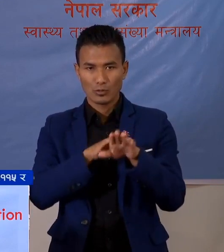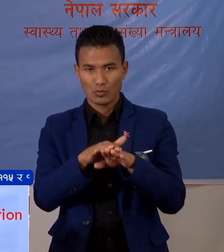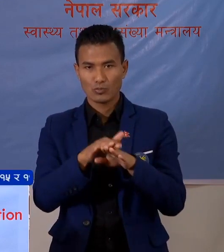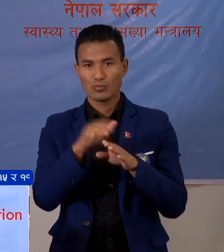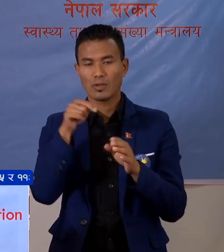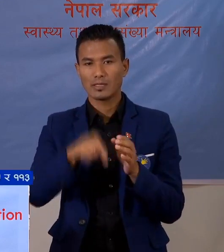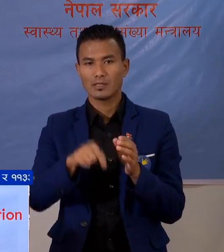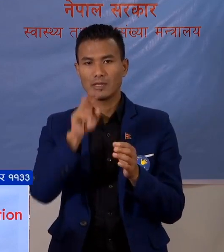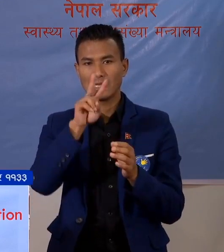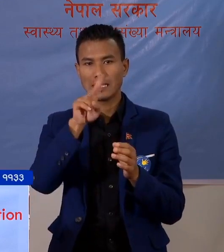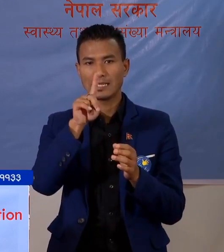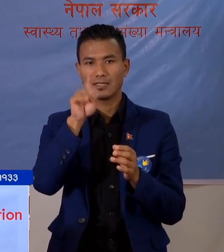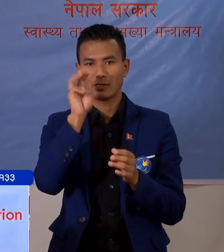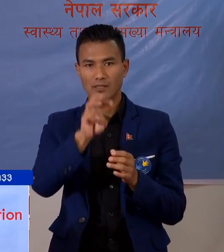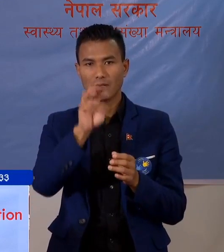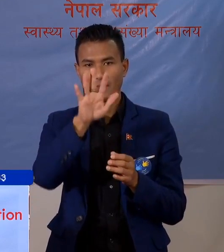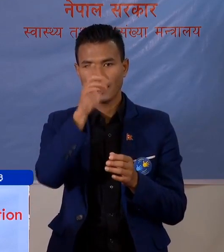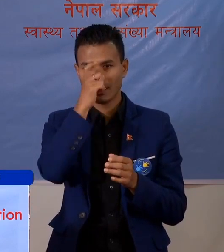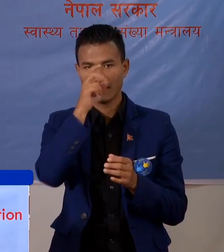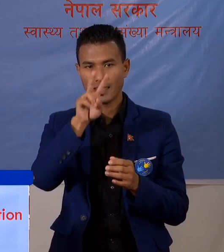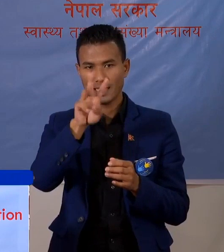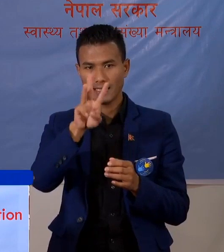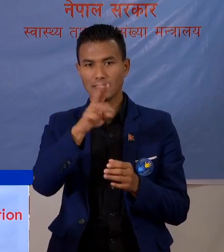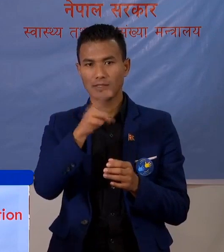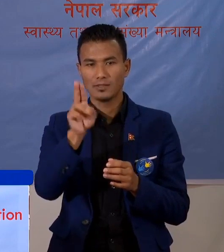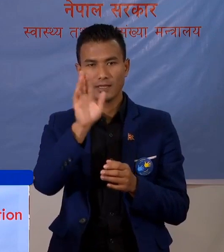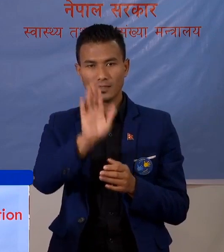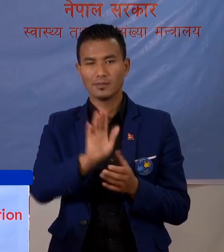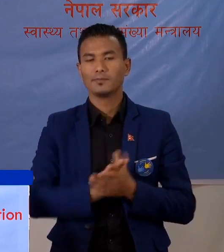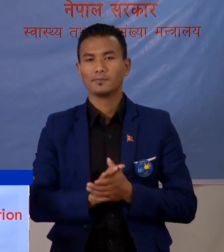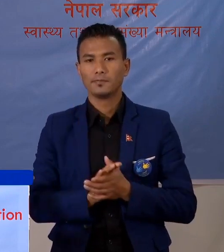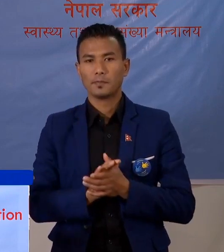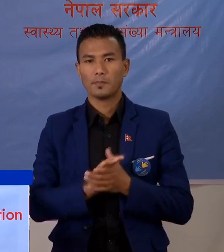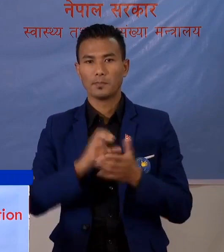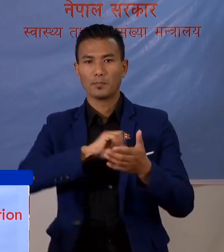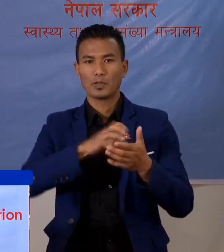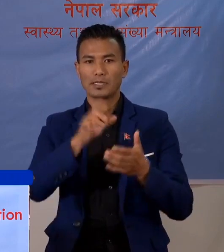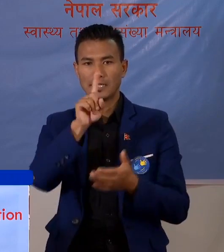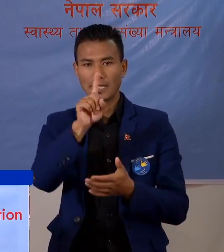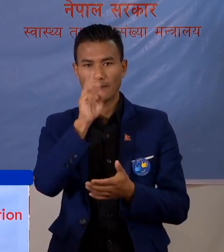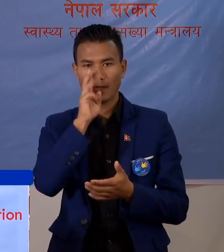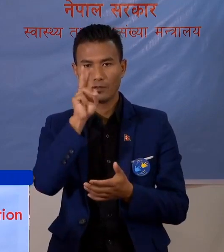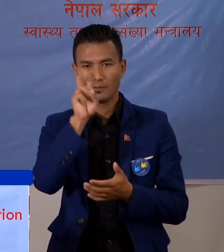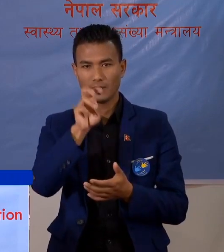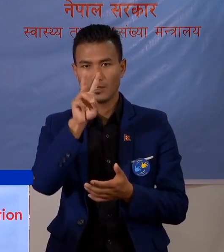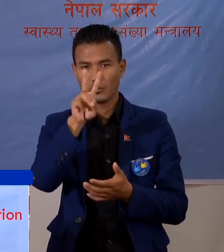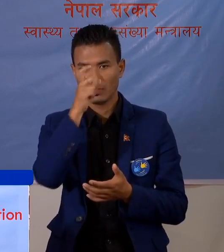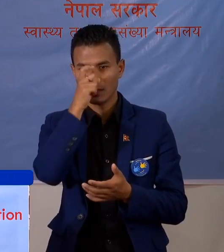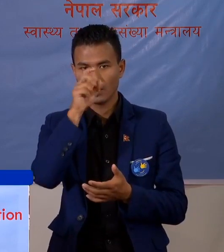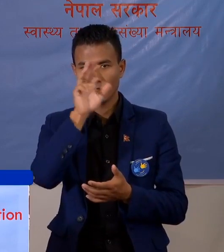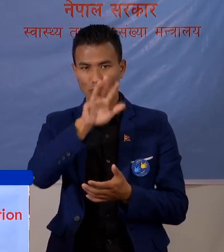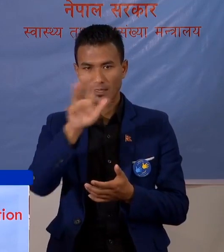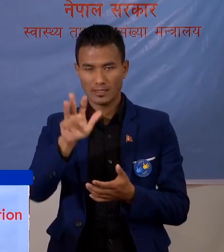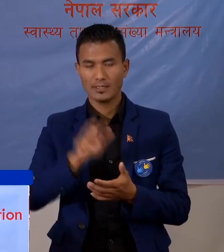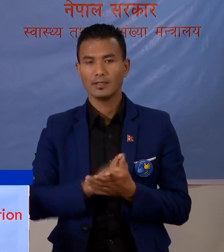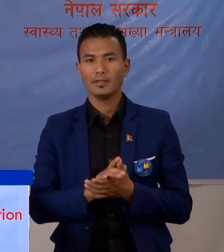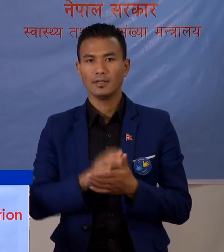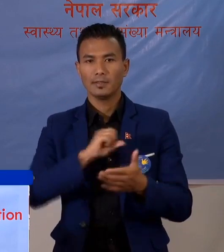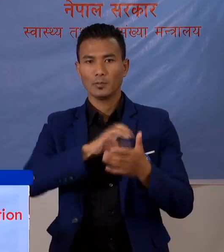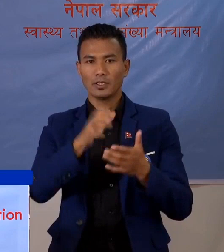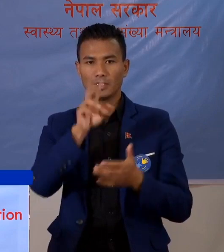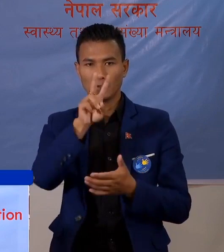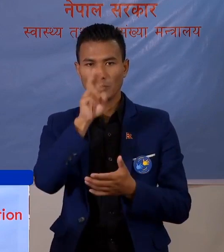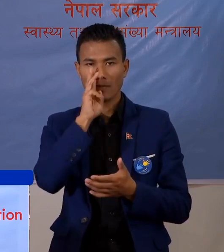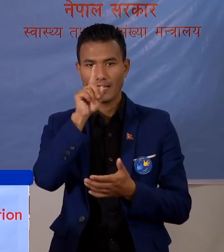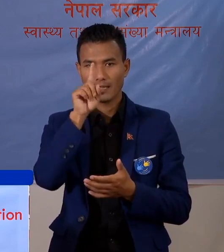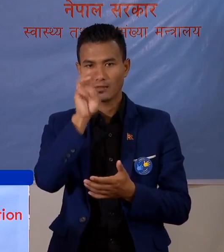आज 21,523, जस्मदे प्रदेश नमर एक मां 2,2900, प्रदेश नमर दुई